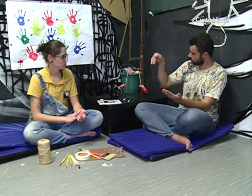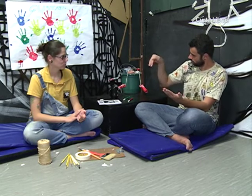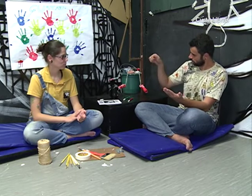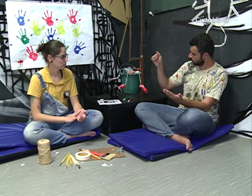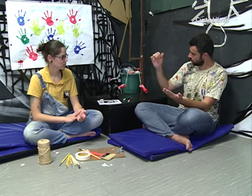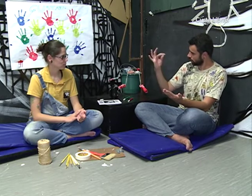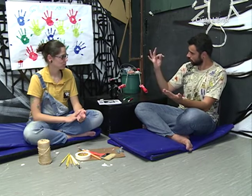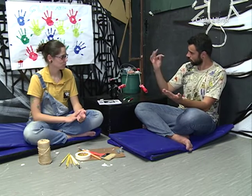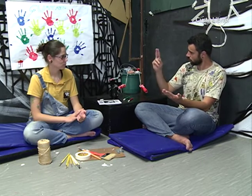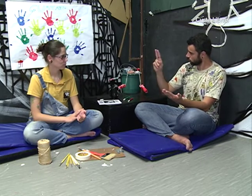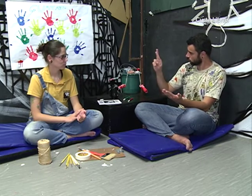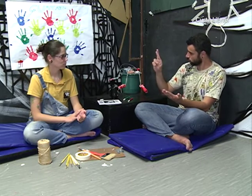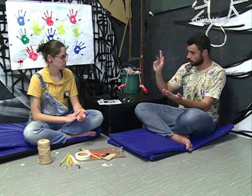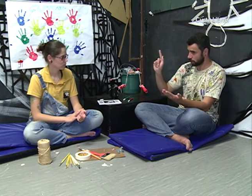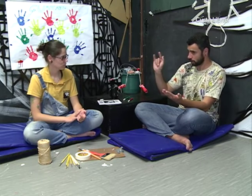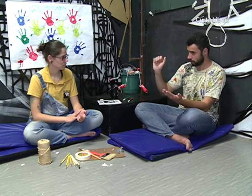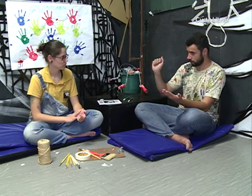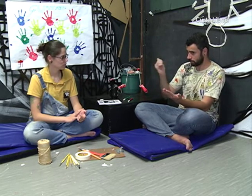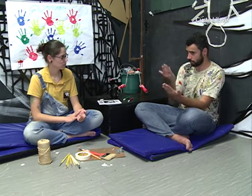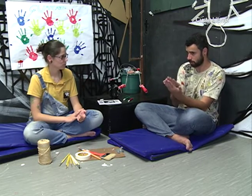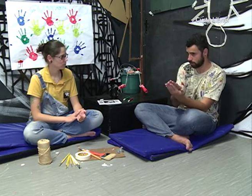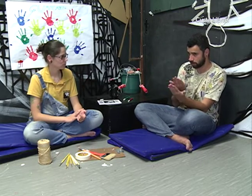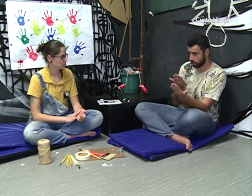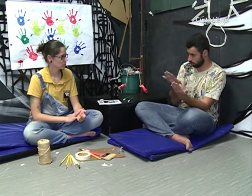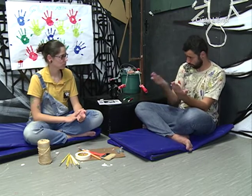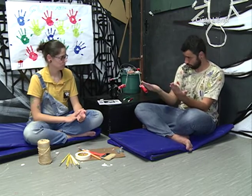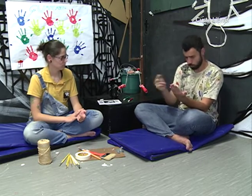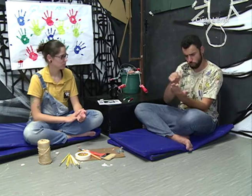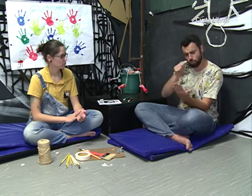Há vários autores que falam sobre dramaturgia corporal.